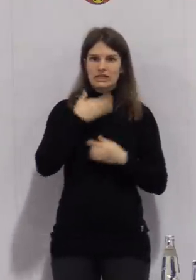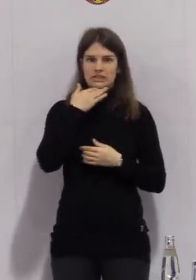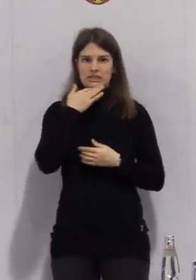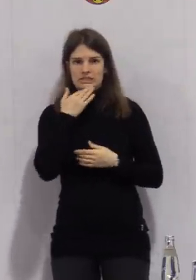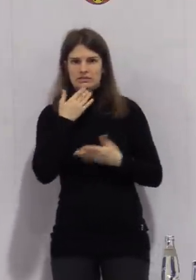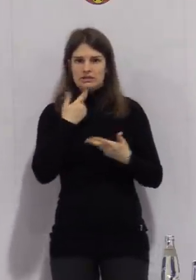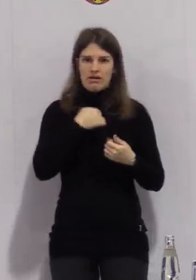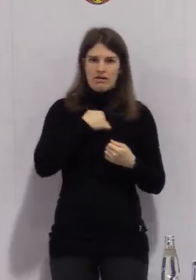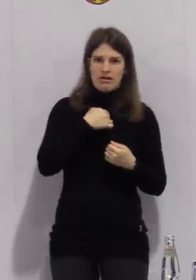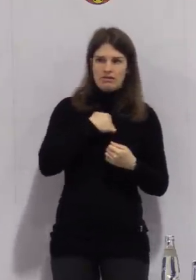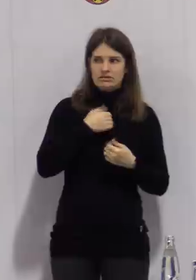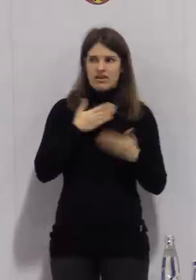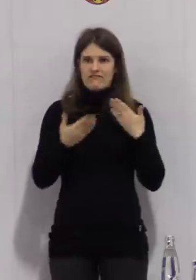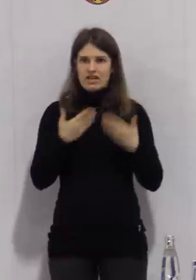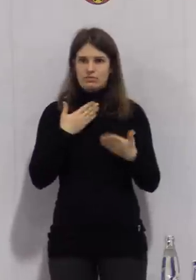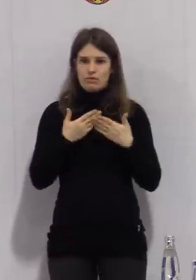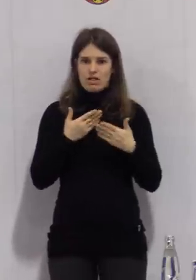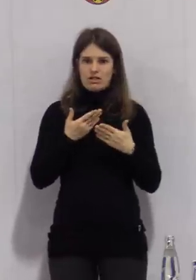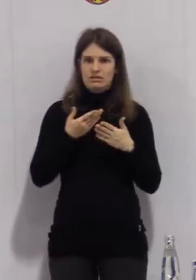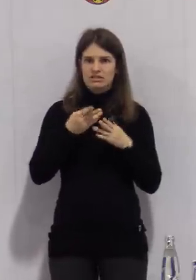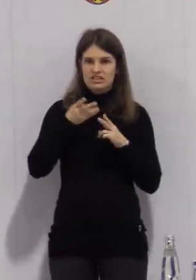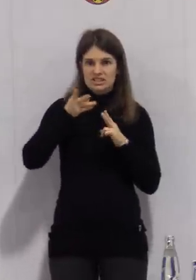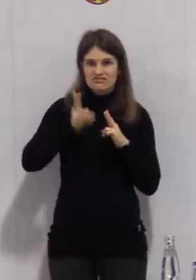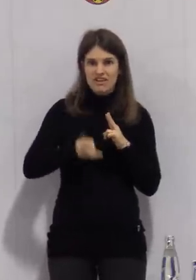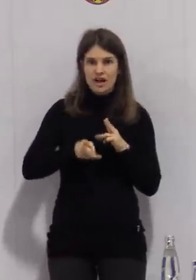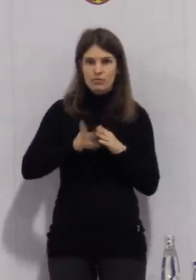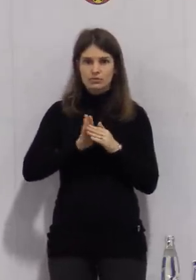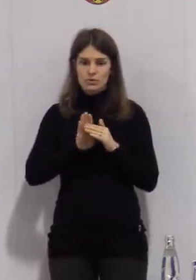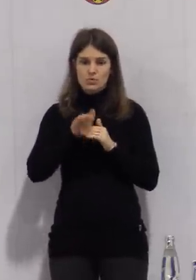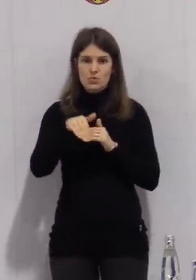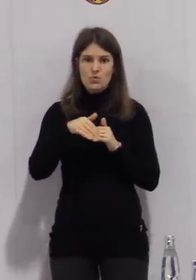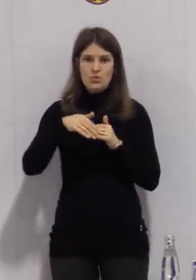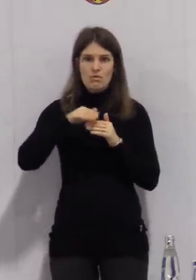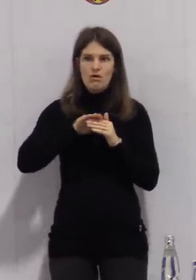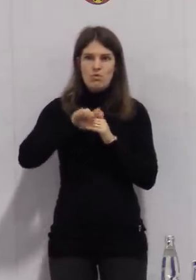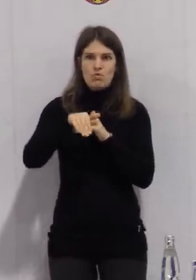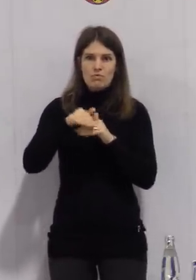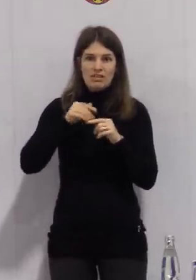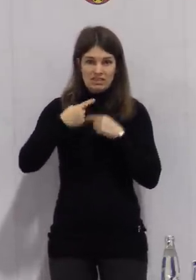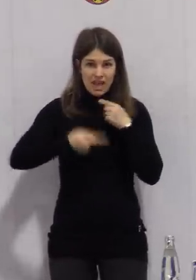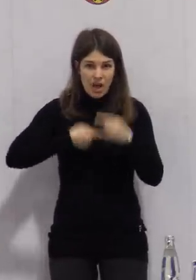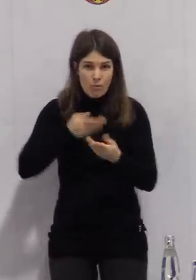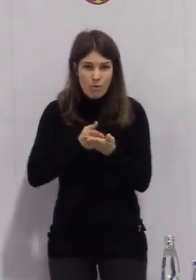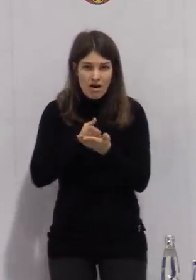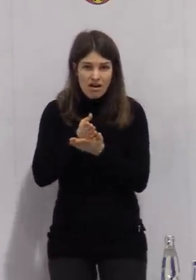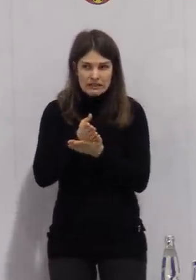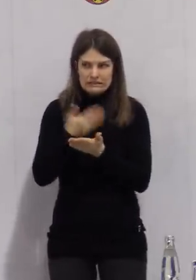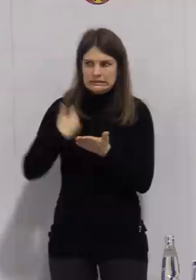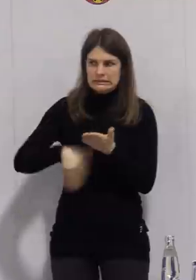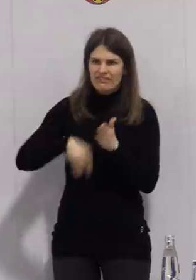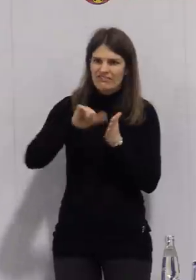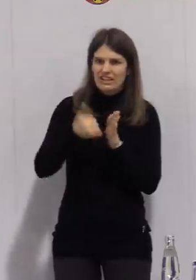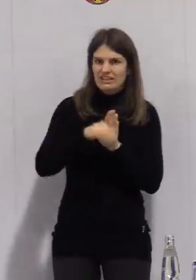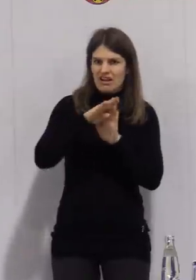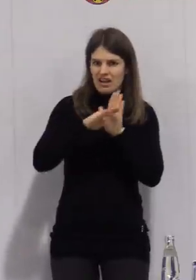gelten, die bei einer dauerhaften Inzidenz von 200 und darüber aus der